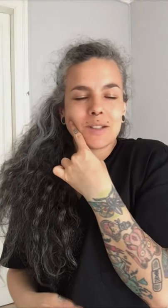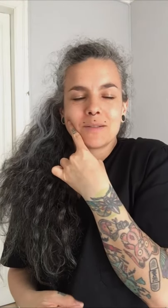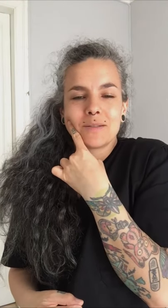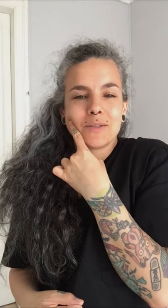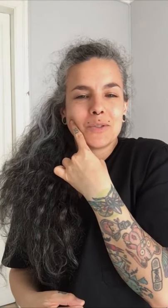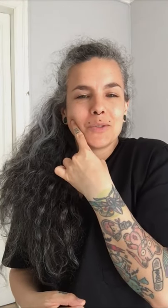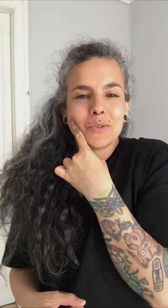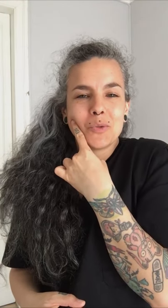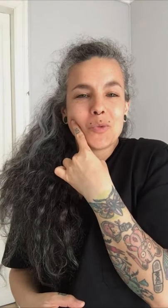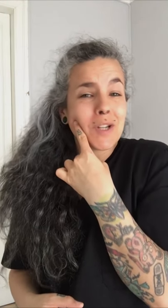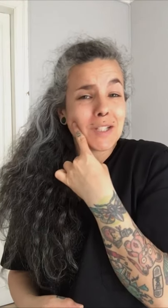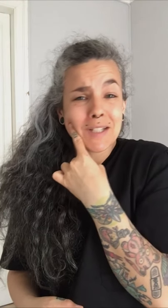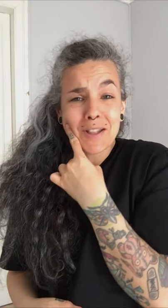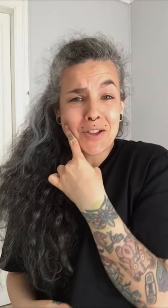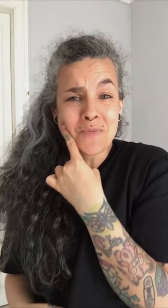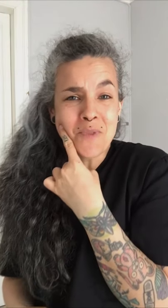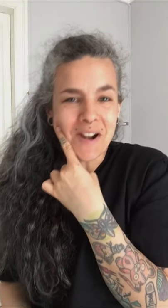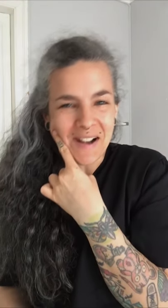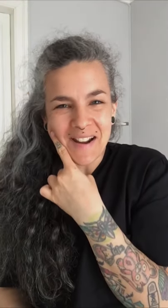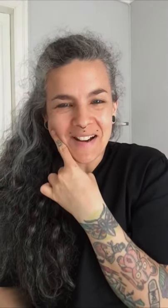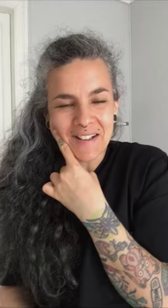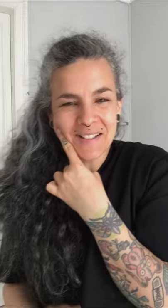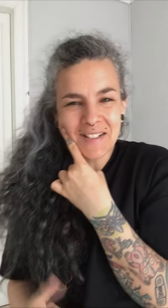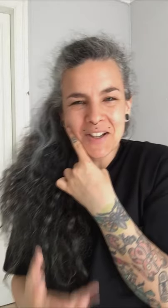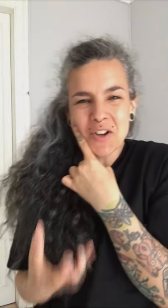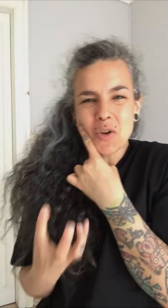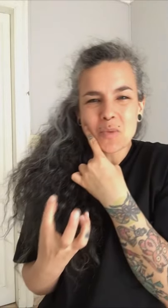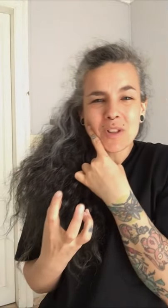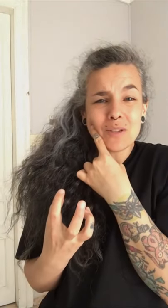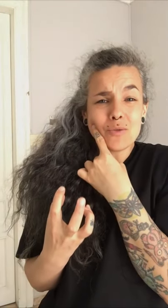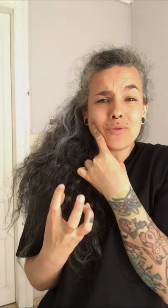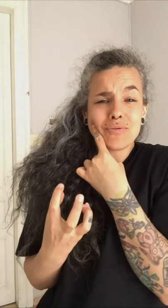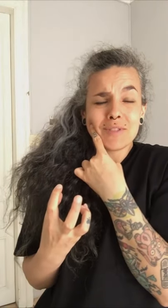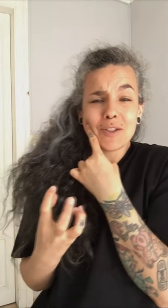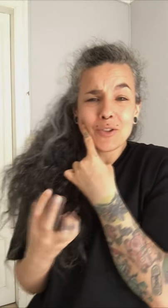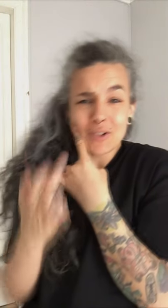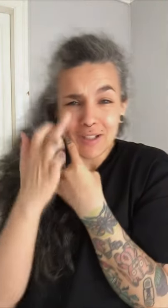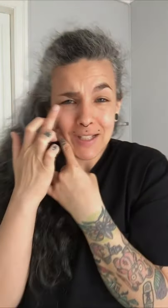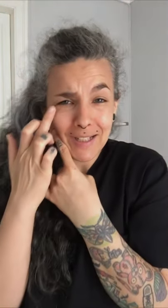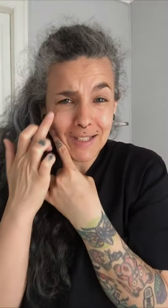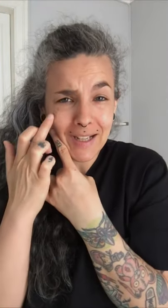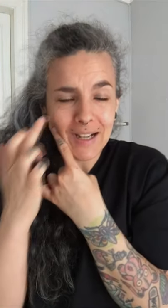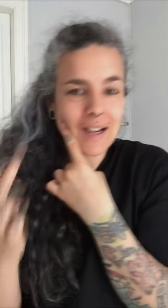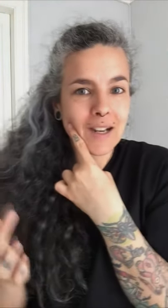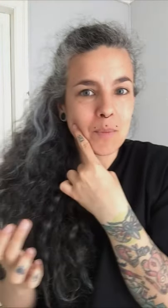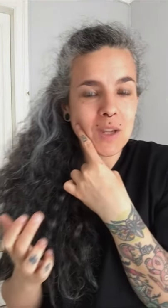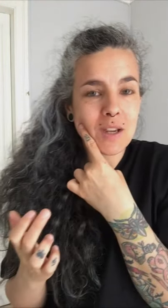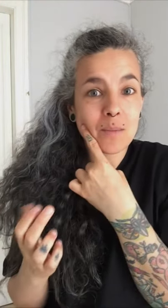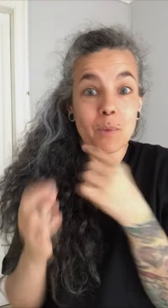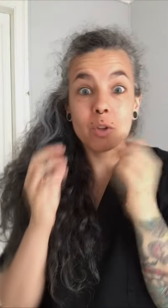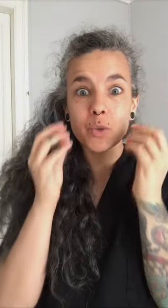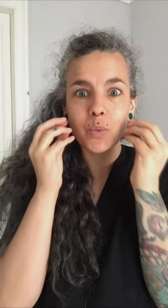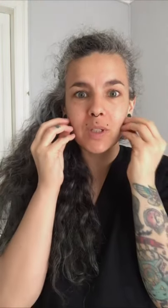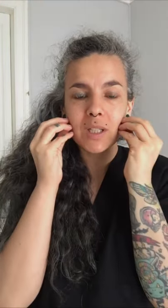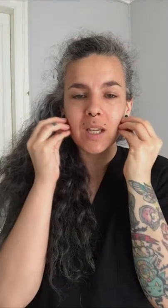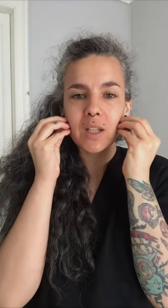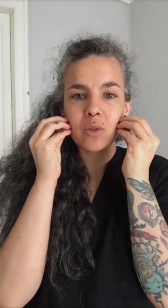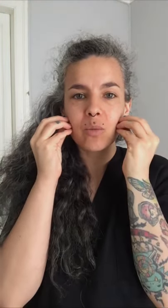una sensación muy rara, como de uff, de dolor, de este que se te cae la lagrimilla, pero después enseguida es como